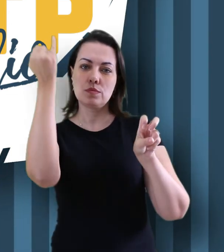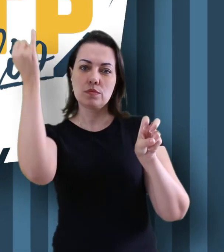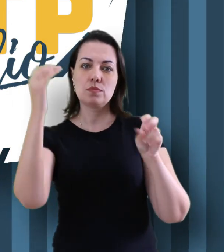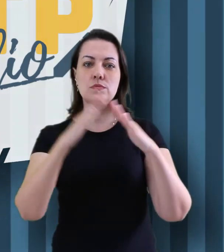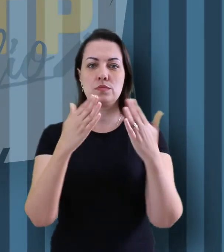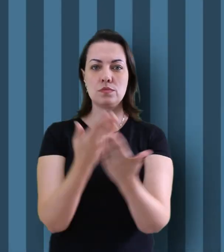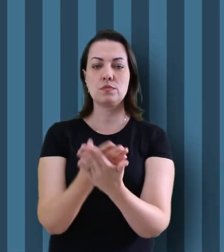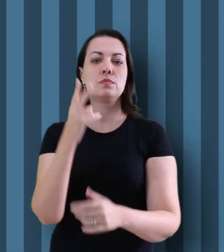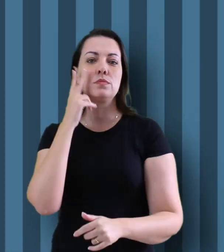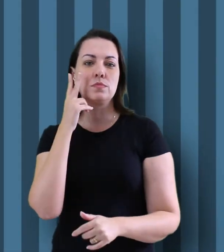a nossa rede.